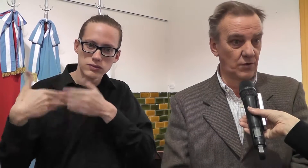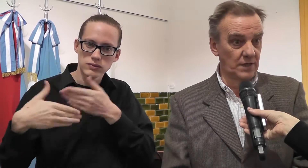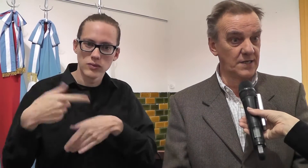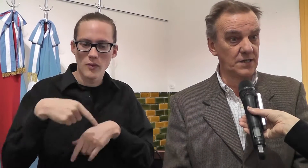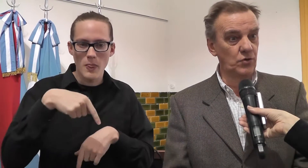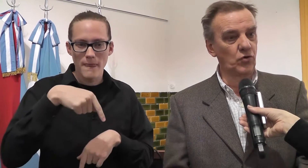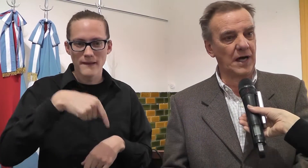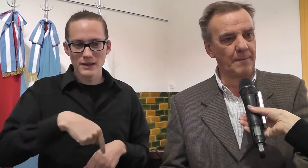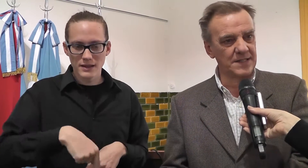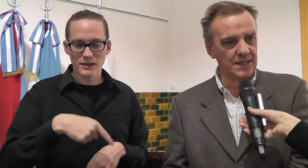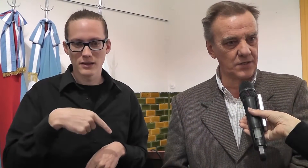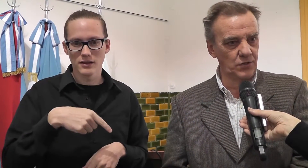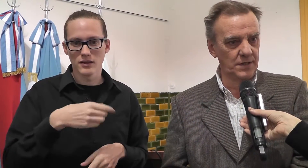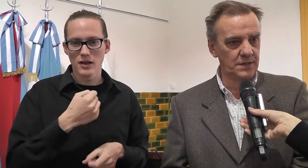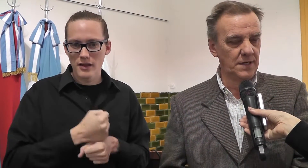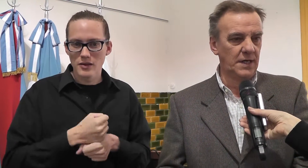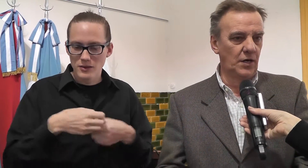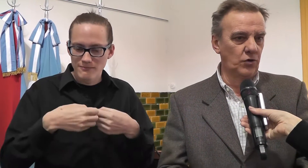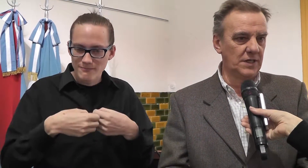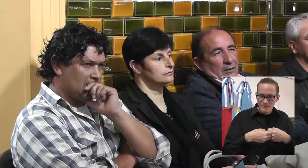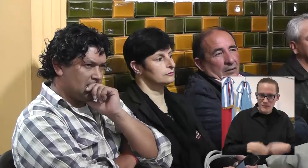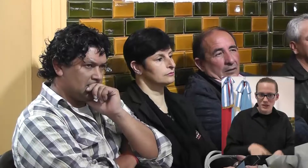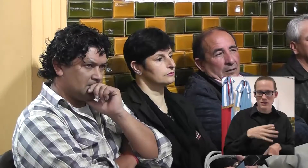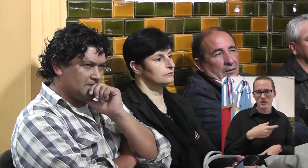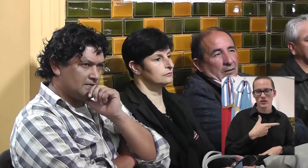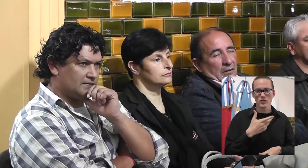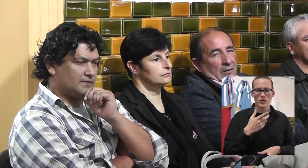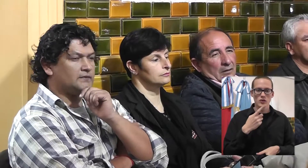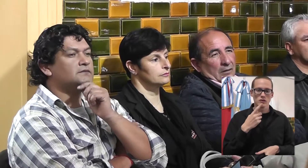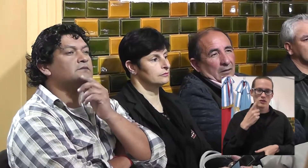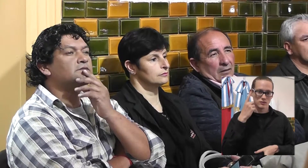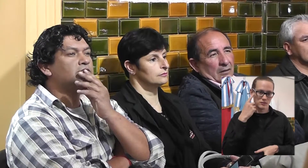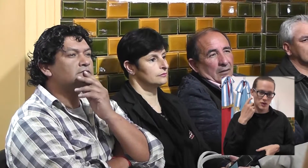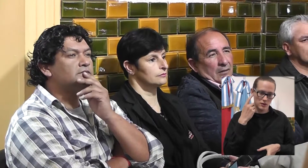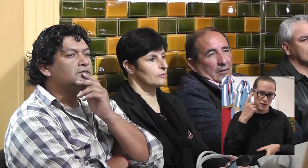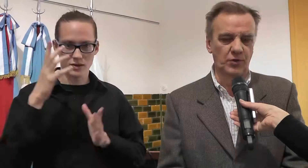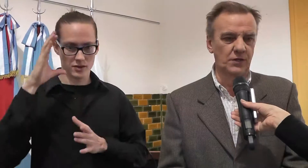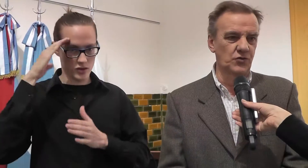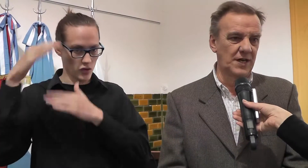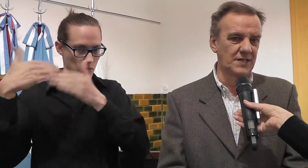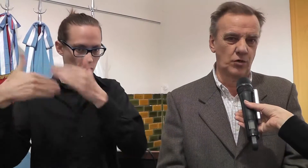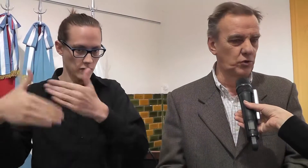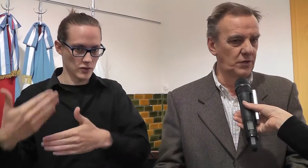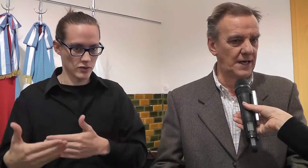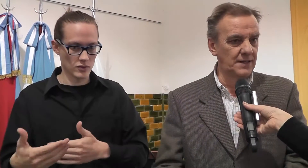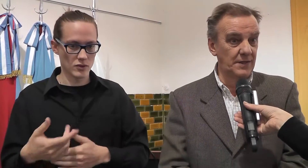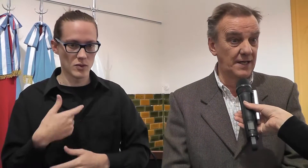ahora, insisto, con capacitaciones y con intérpretes en las áreas cuando así lo requieran. Porque esto se hace, como todas las actividades